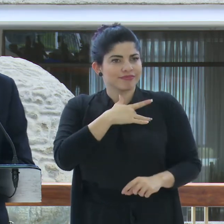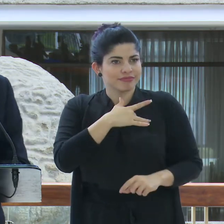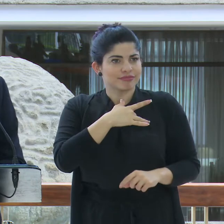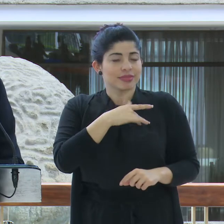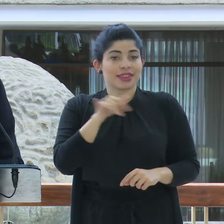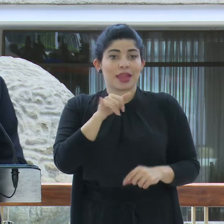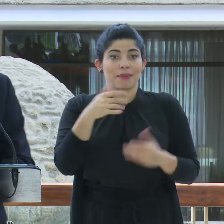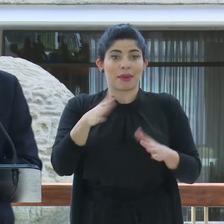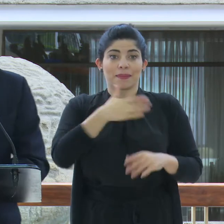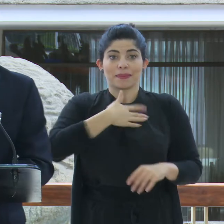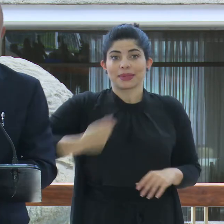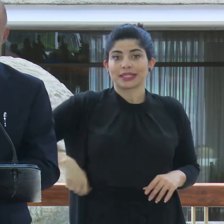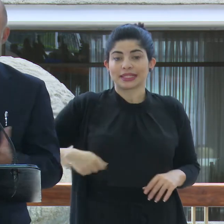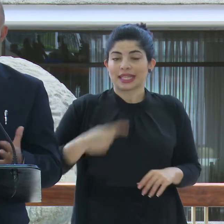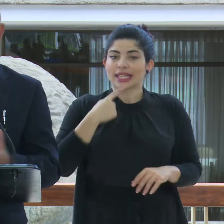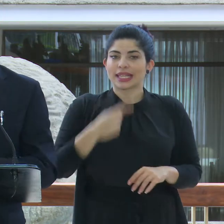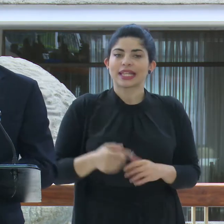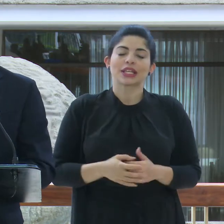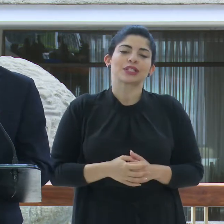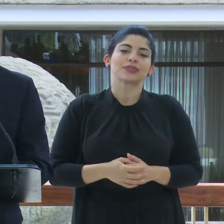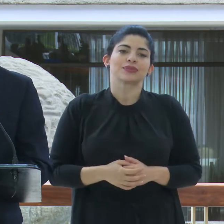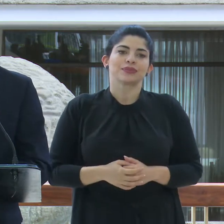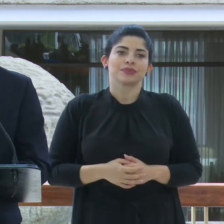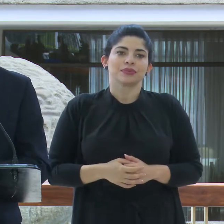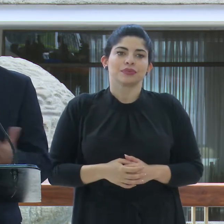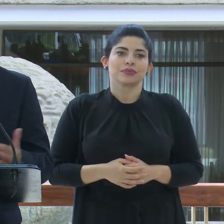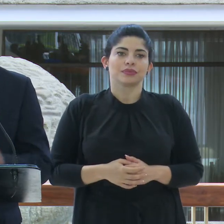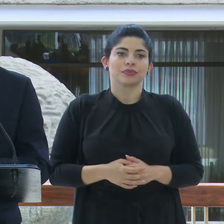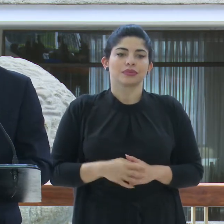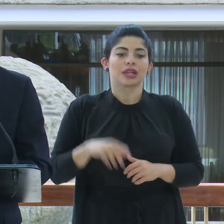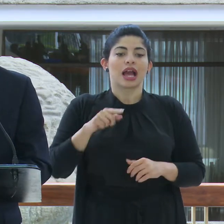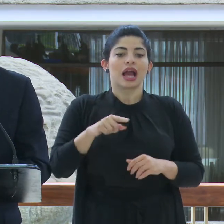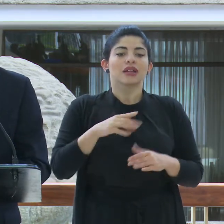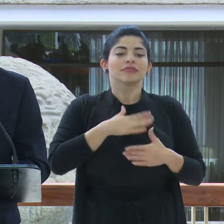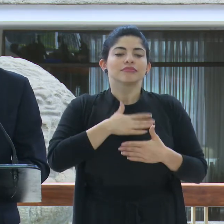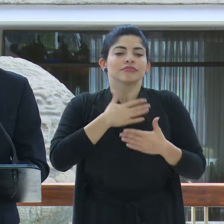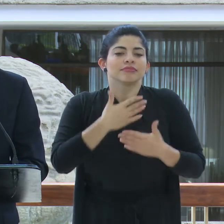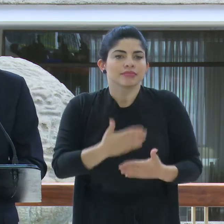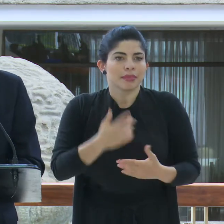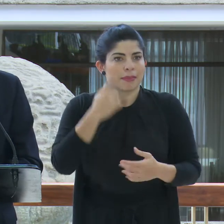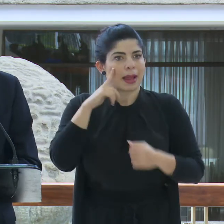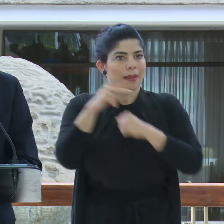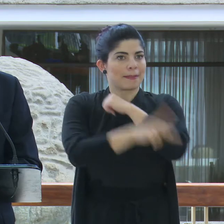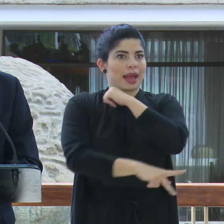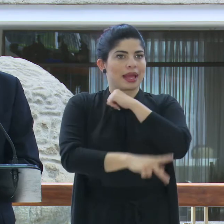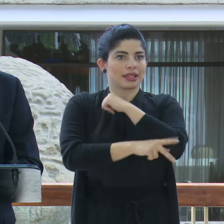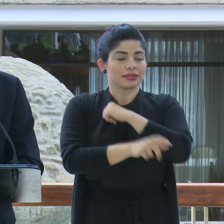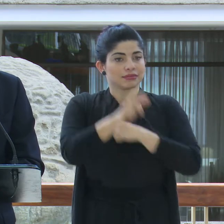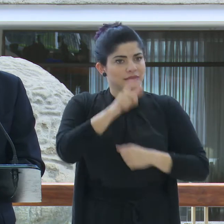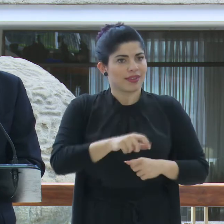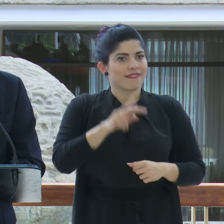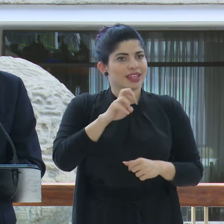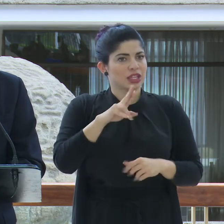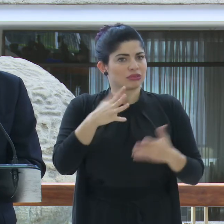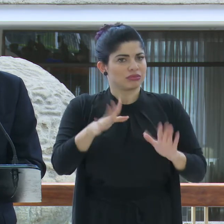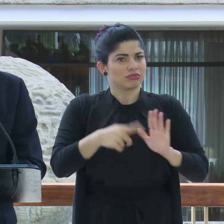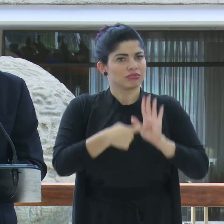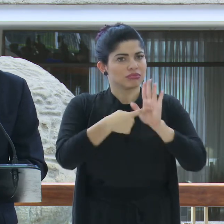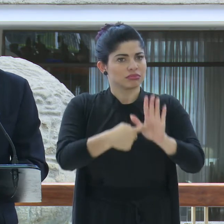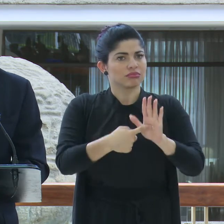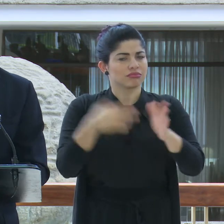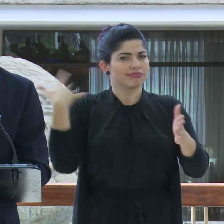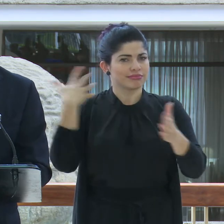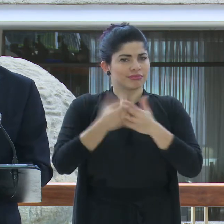sino como lo decía el señor presidente, es esa entrega por el país que don Víctor ha demostrado a lo largo